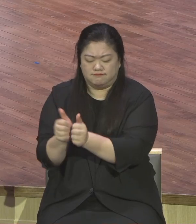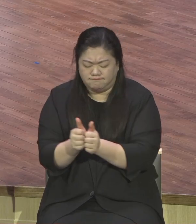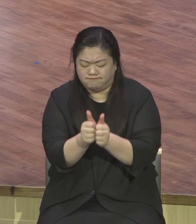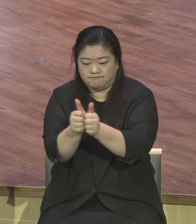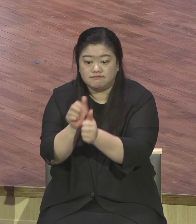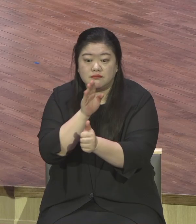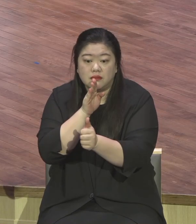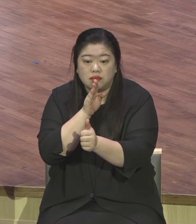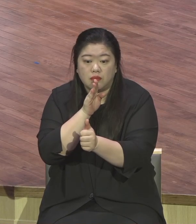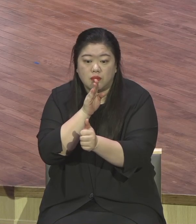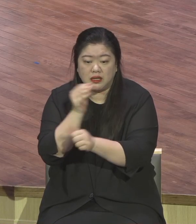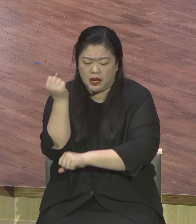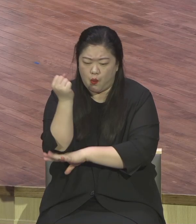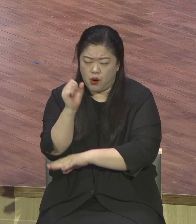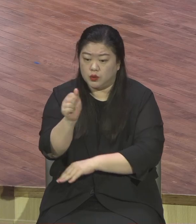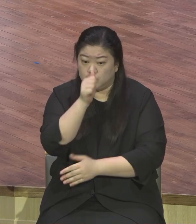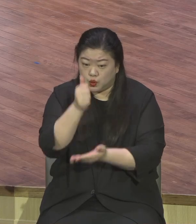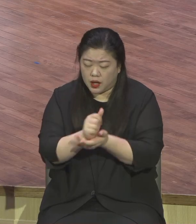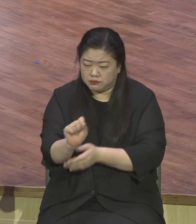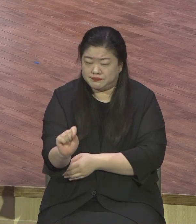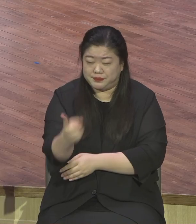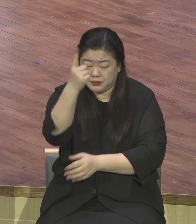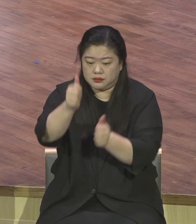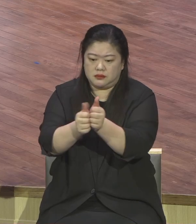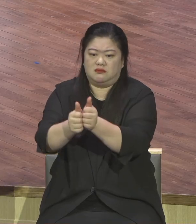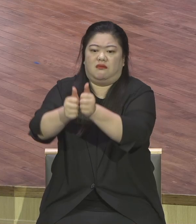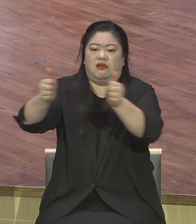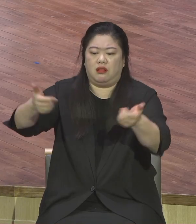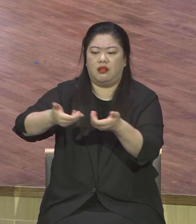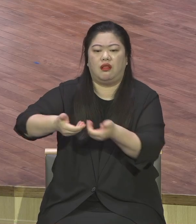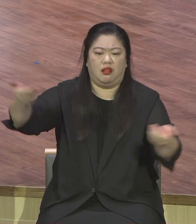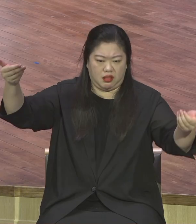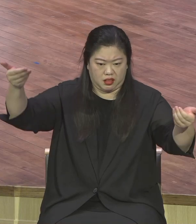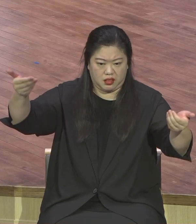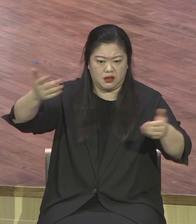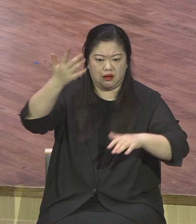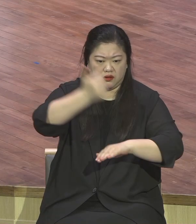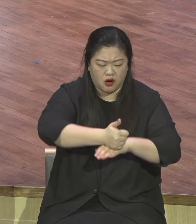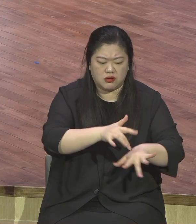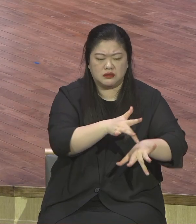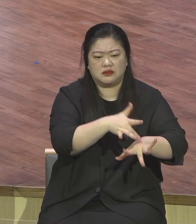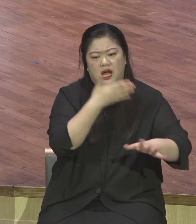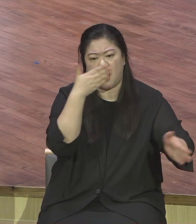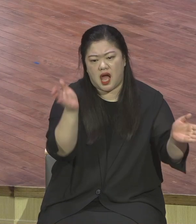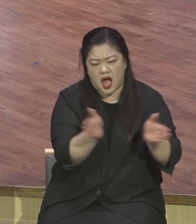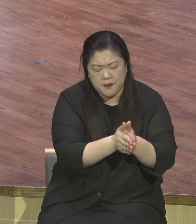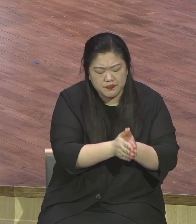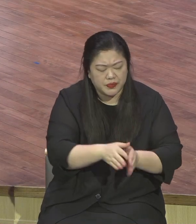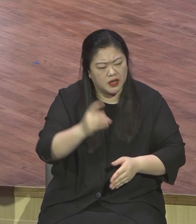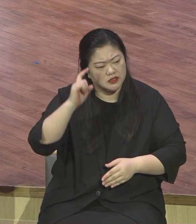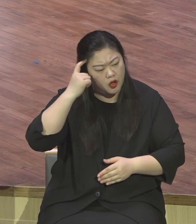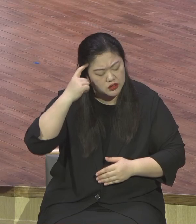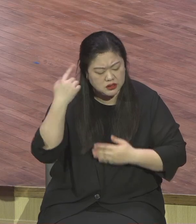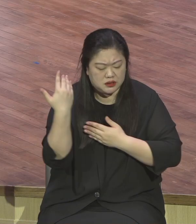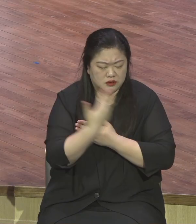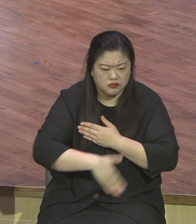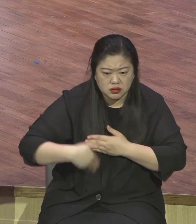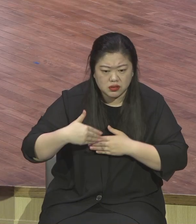사단 종로로 담아야 온갖 고통을 당하면서 정신적 육신적 생활적 모든 고통을 그렇게